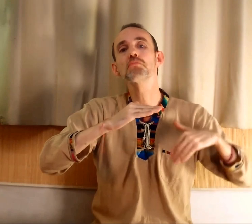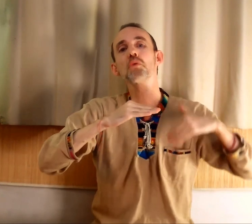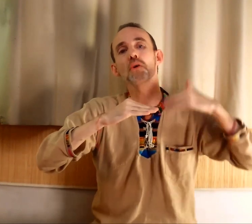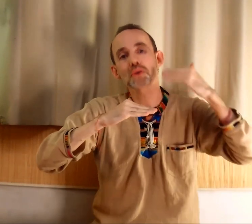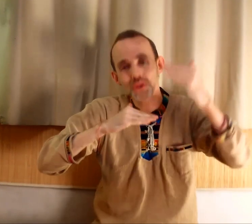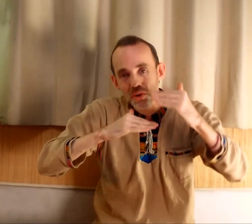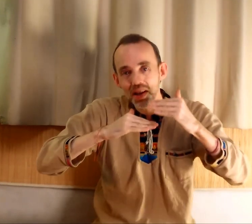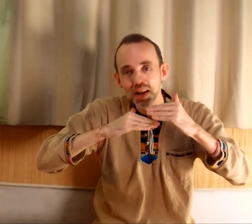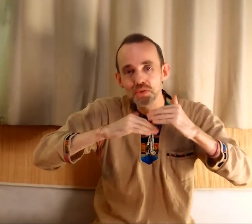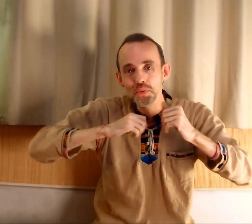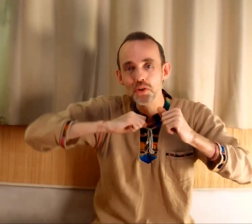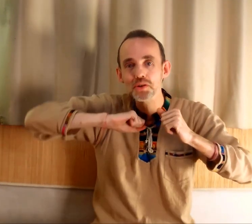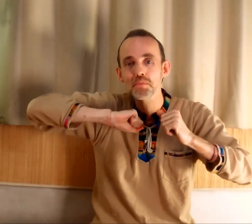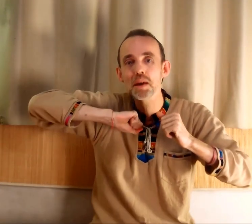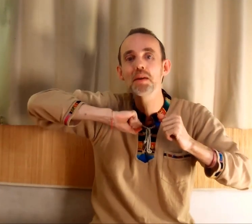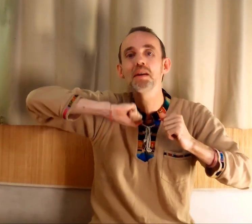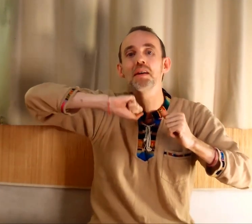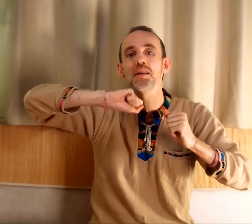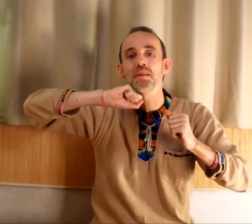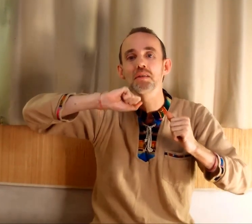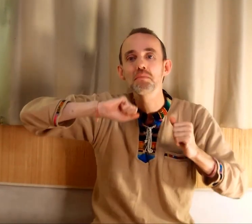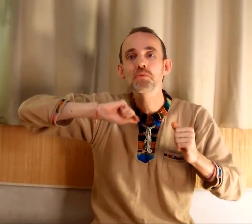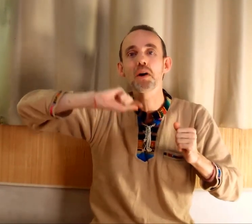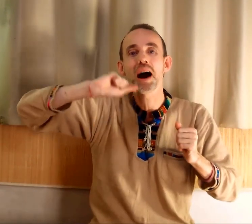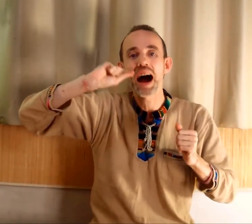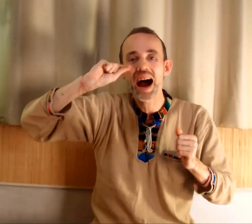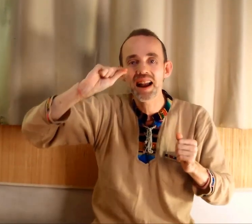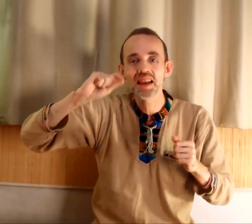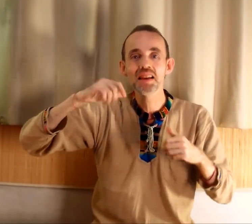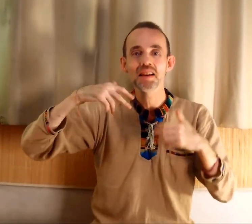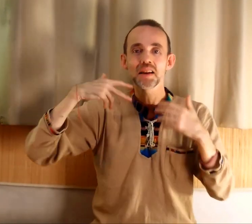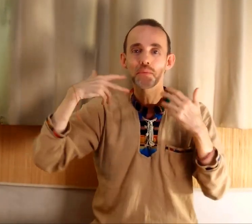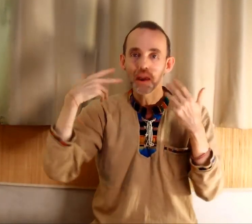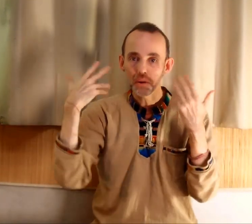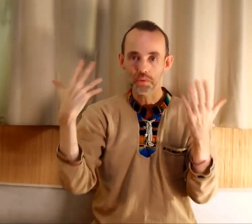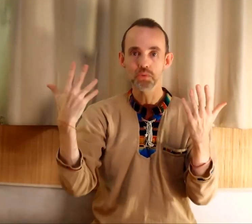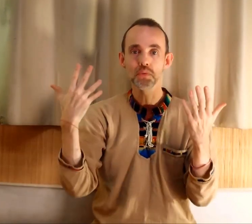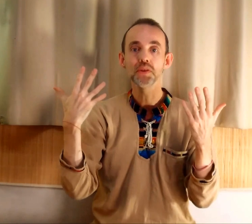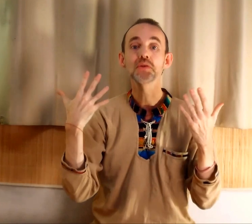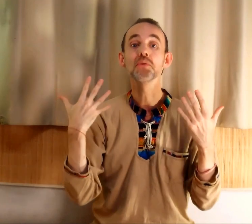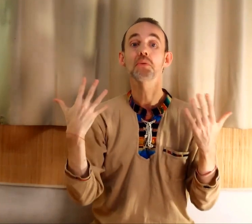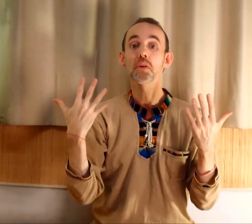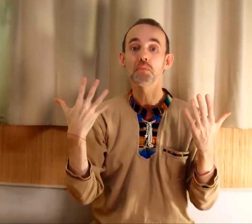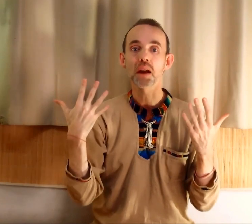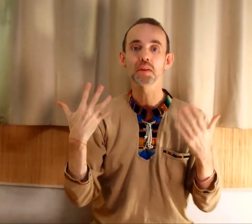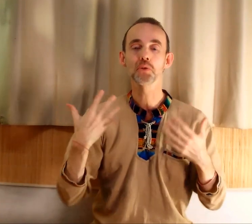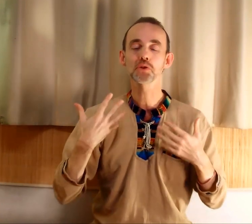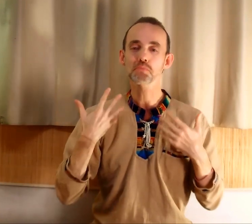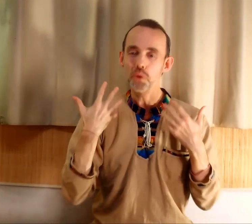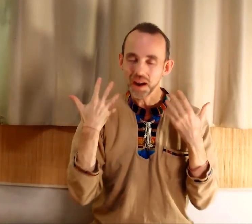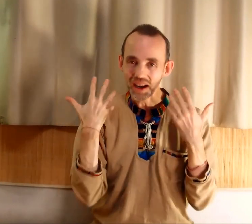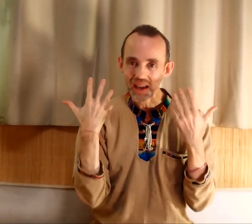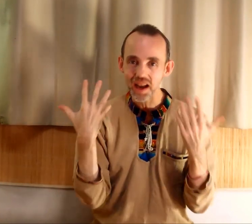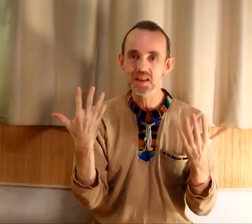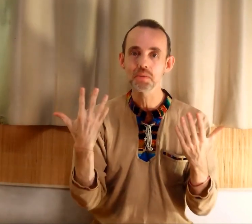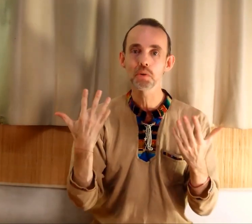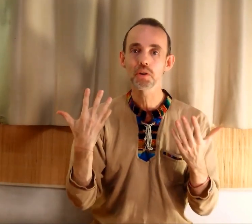pour sortir de la souffrance, mais pour aller vers une vision merveilleuse, pour réaliser vos